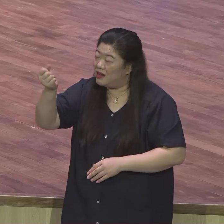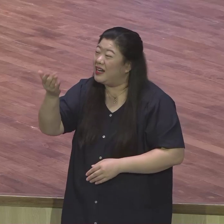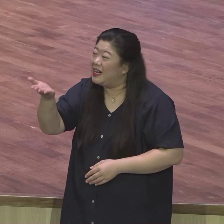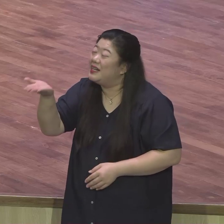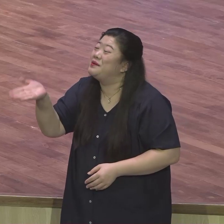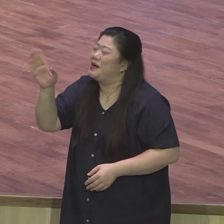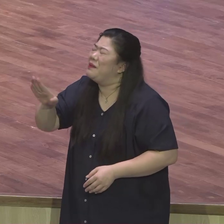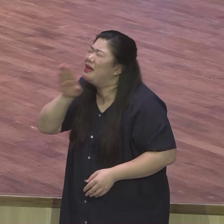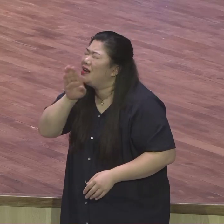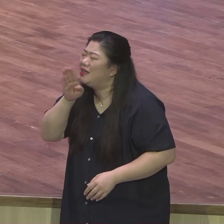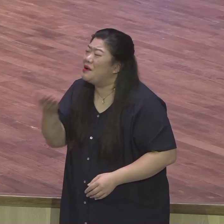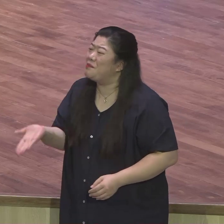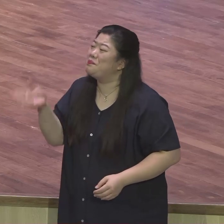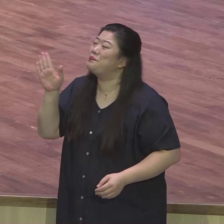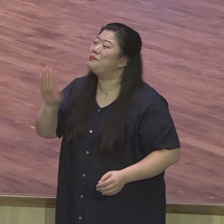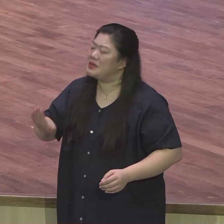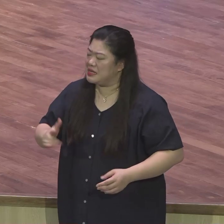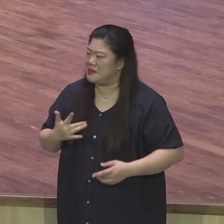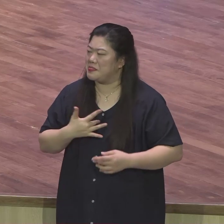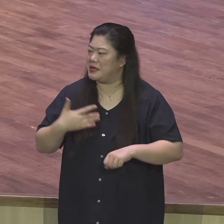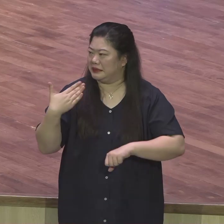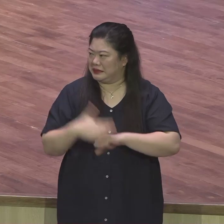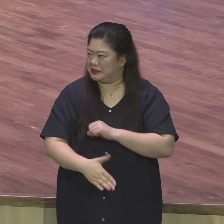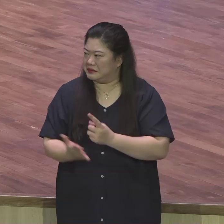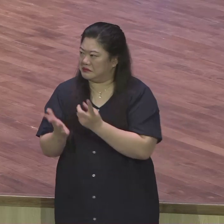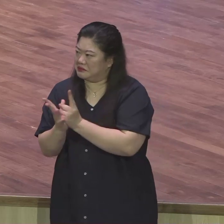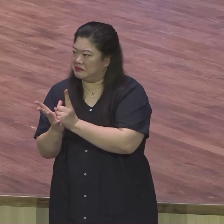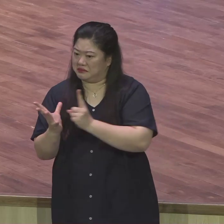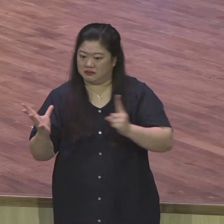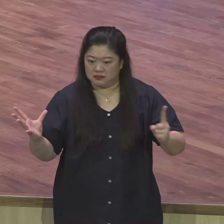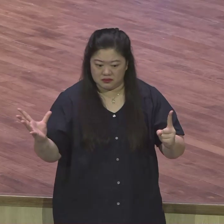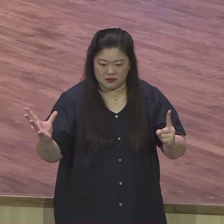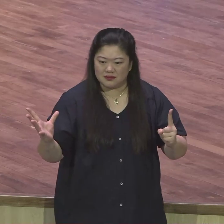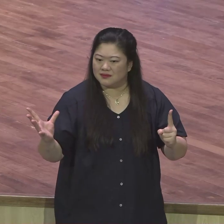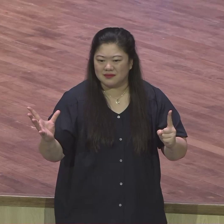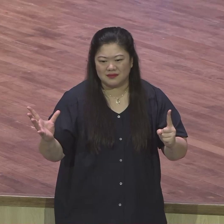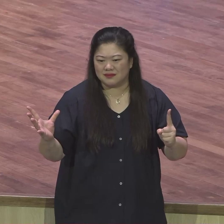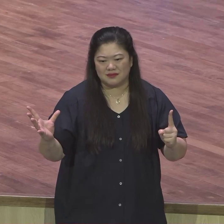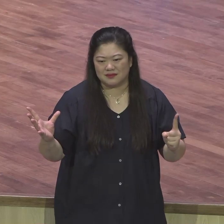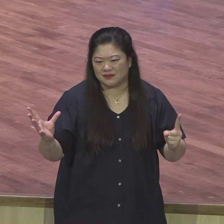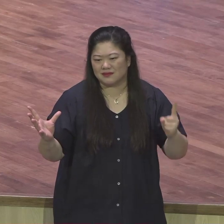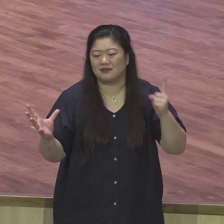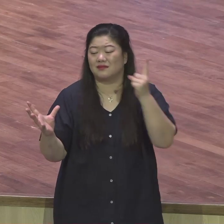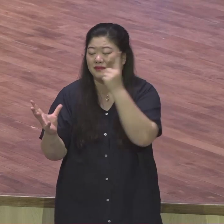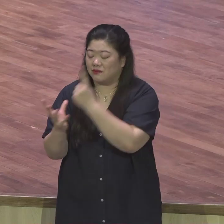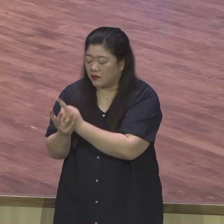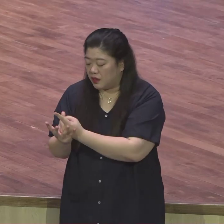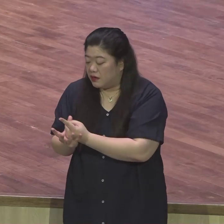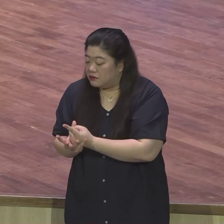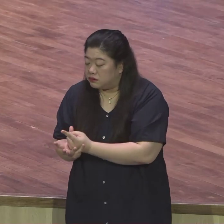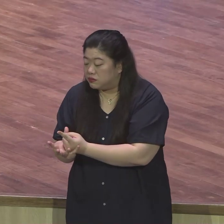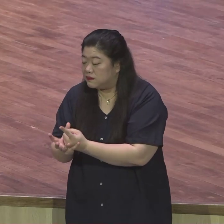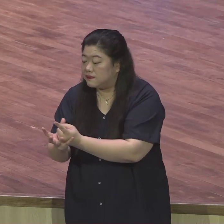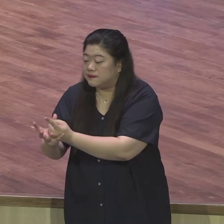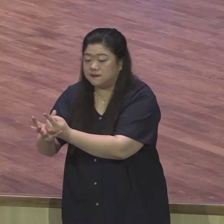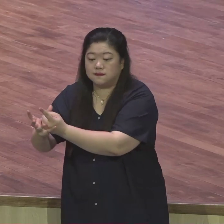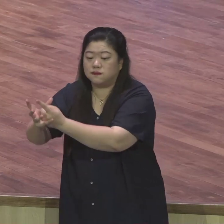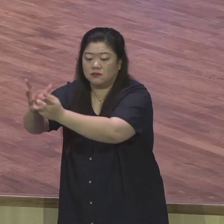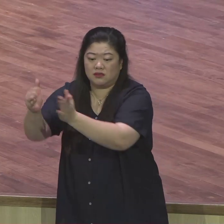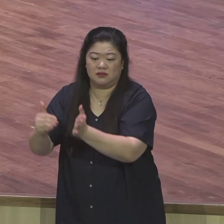그리고 이런 구원 역사는요 언약 자본자 중심으로 흘러가요. 언약 자본자 하나님 말씀